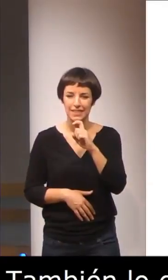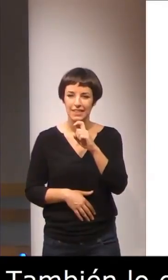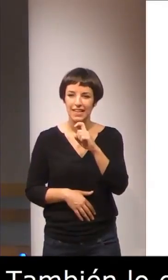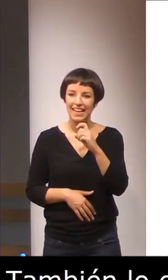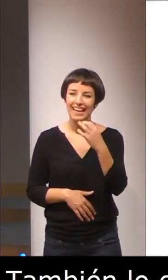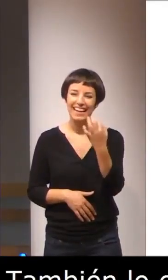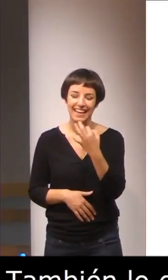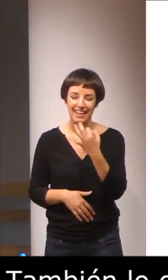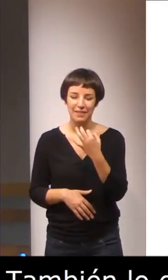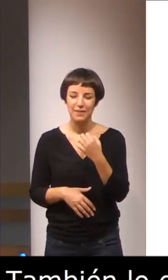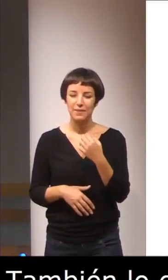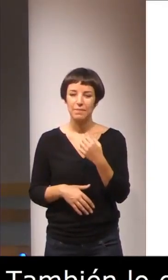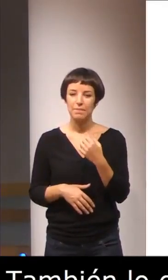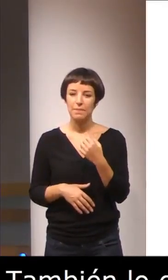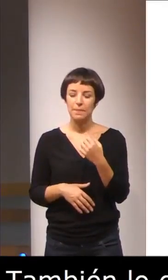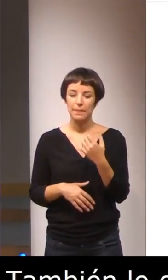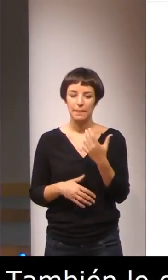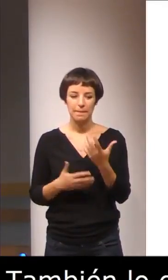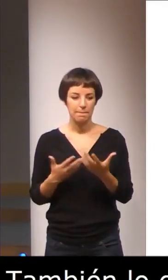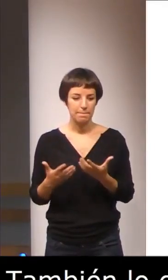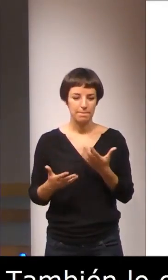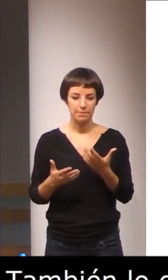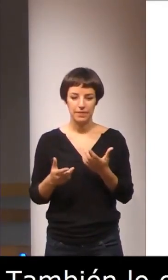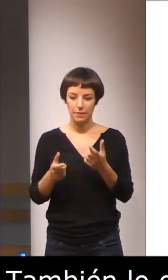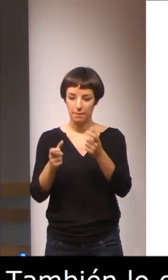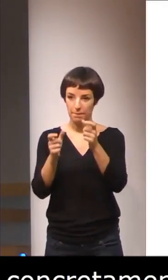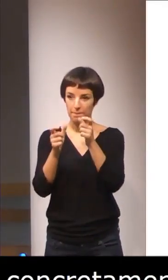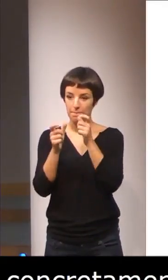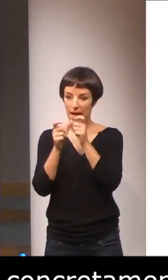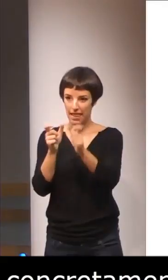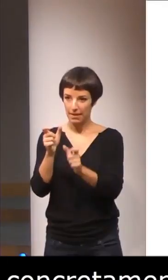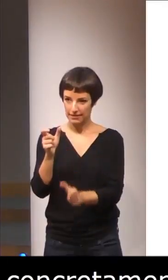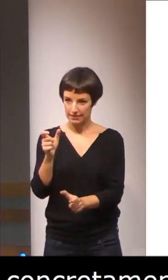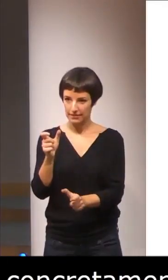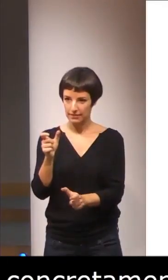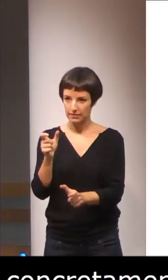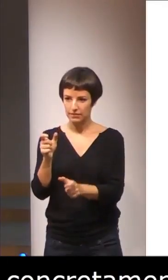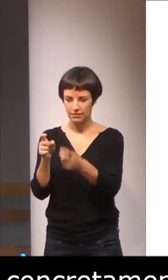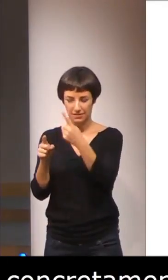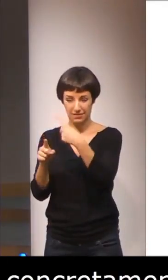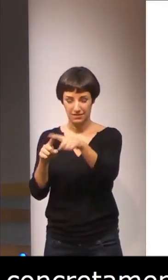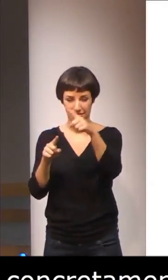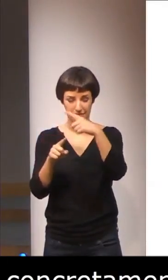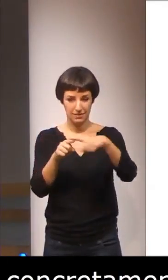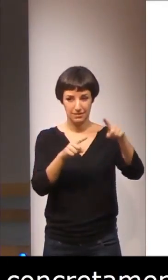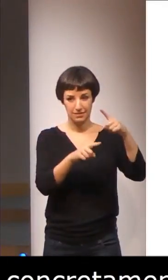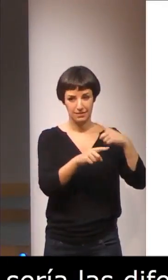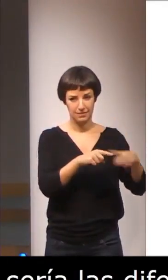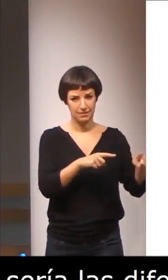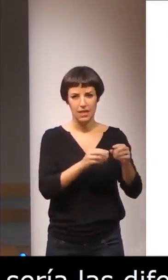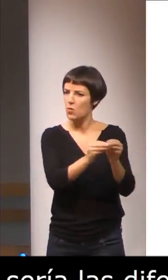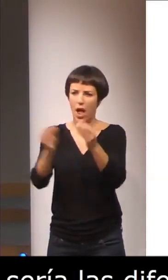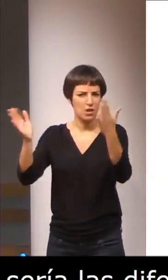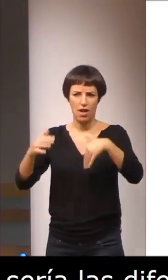los diferentes términos que se utilizan para referirse, y ha salido esta mañana también en una de las discusiones,